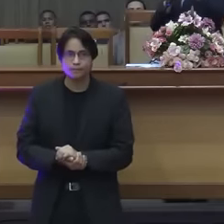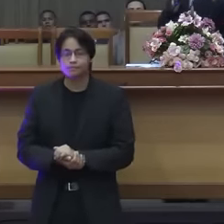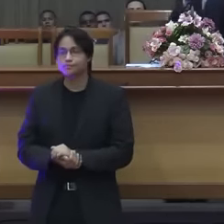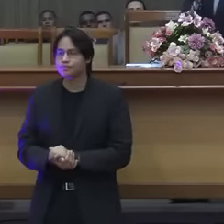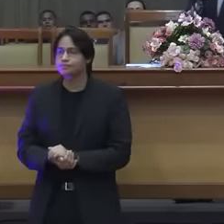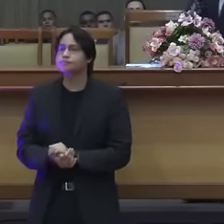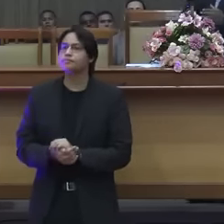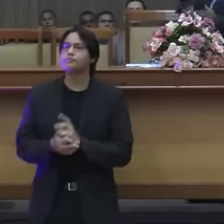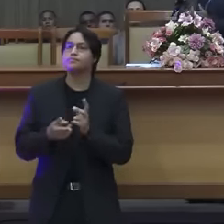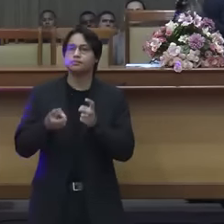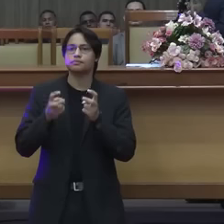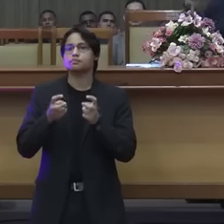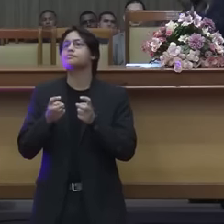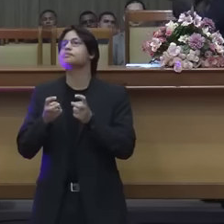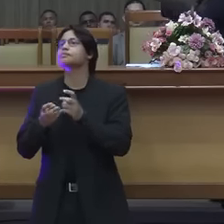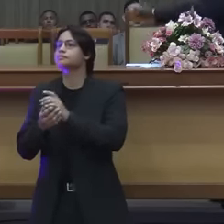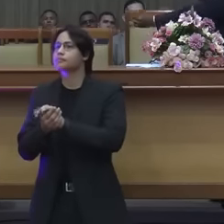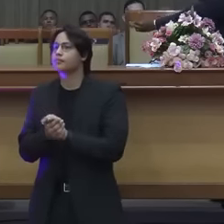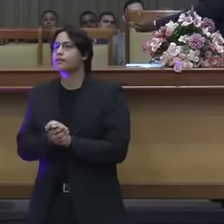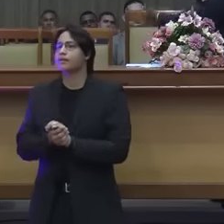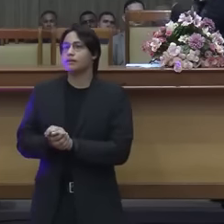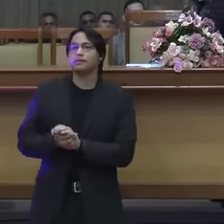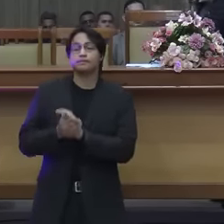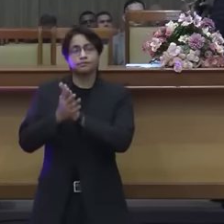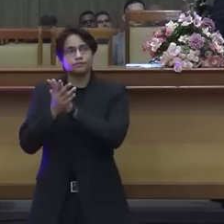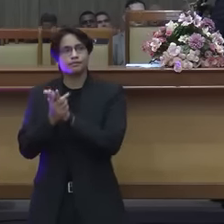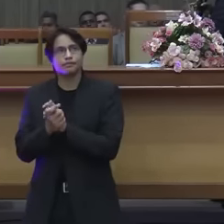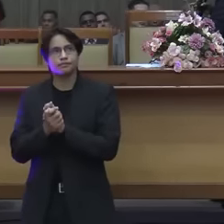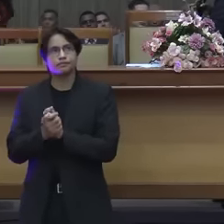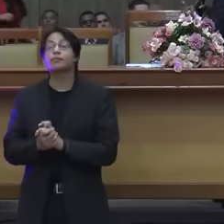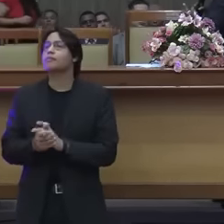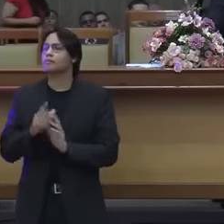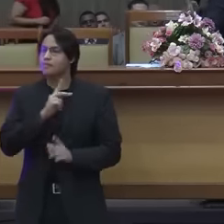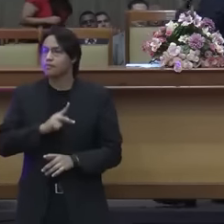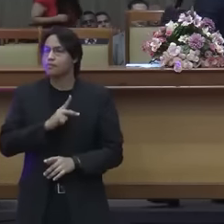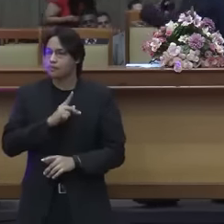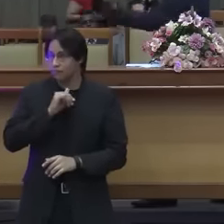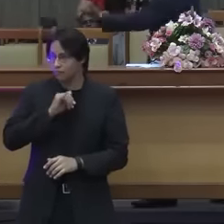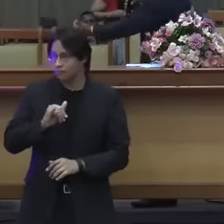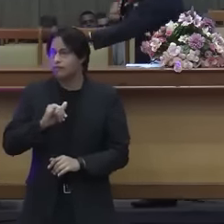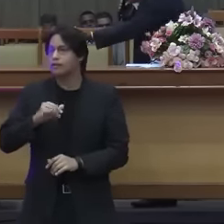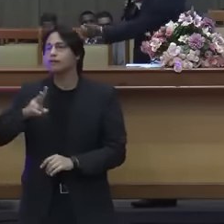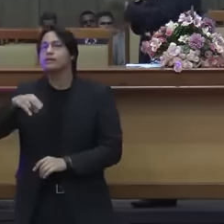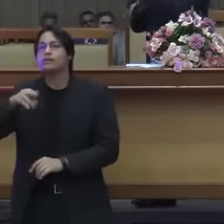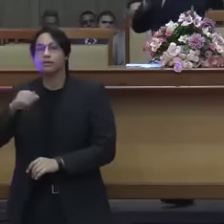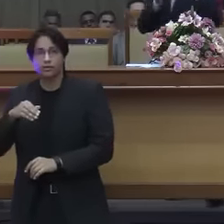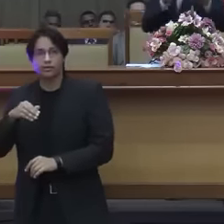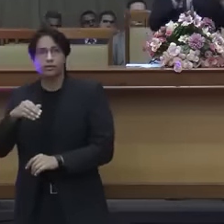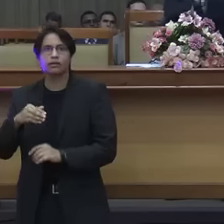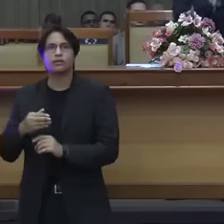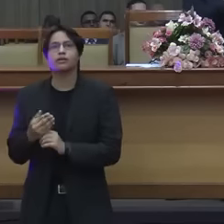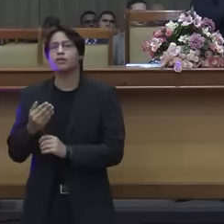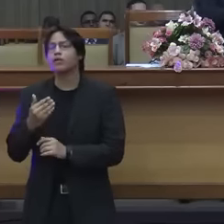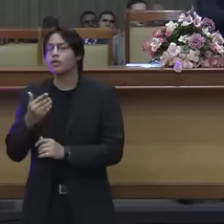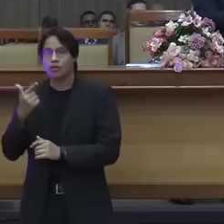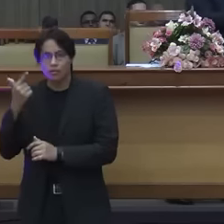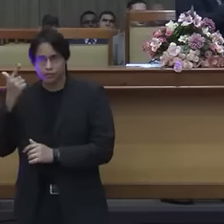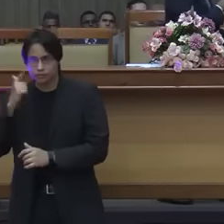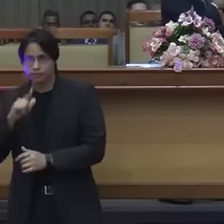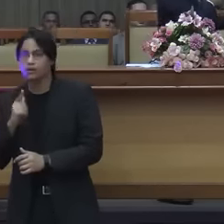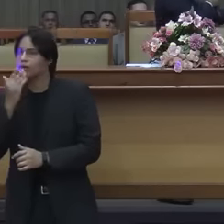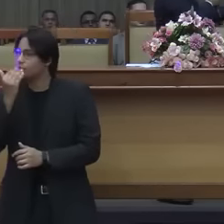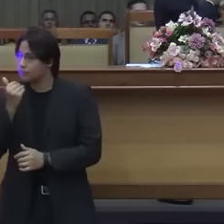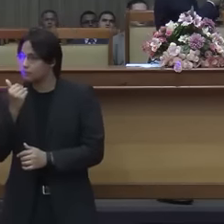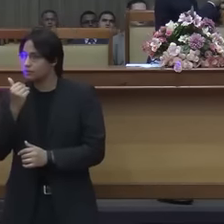Veja o ele diz, aquele que come do altar, ou que vive do altar, que semeia o espiritual,